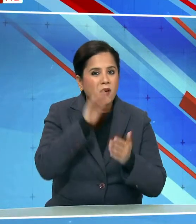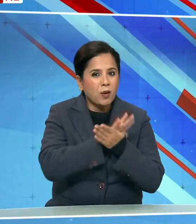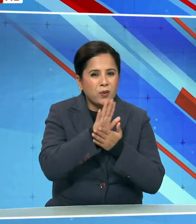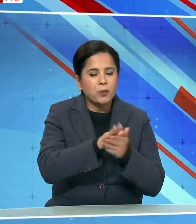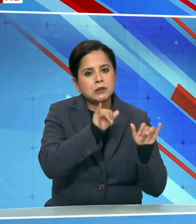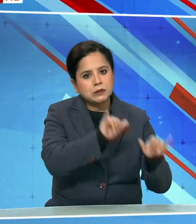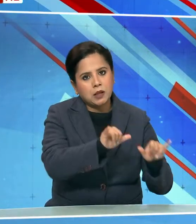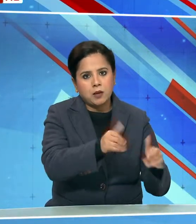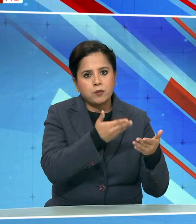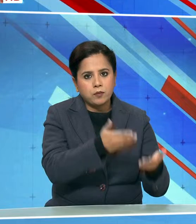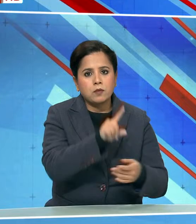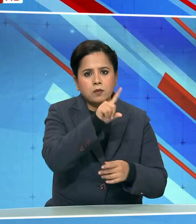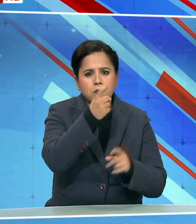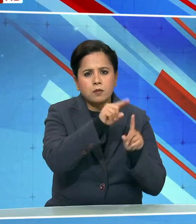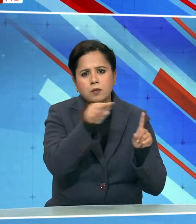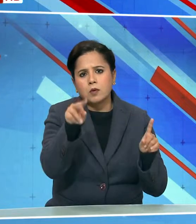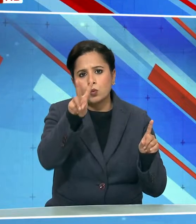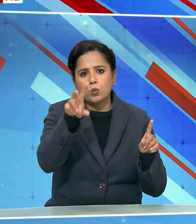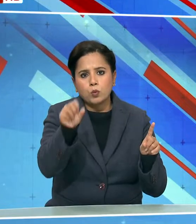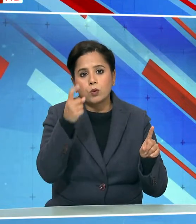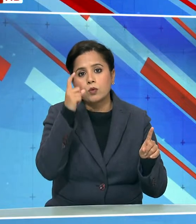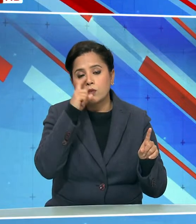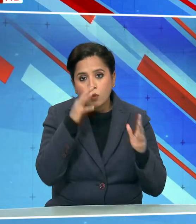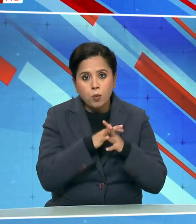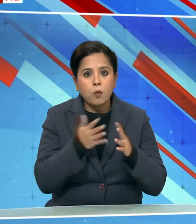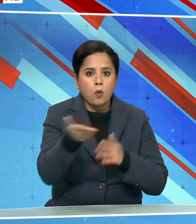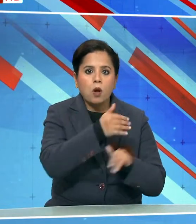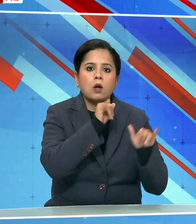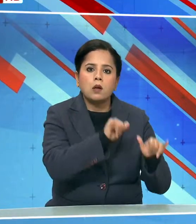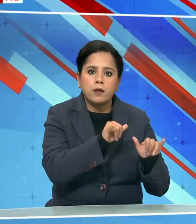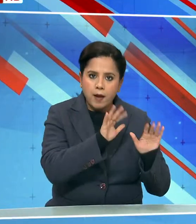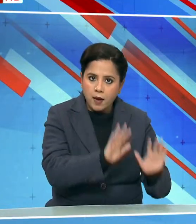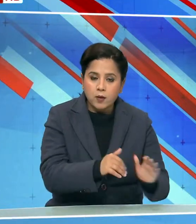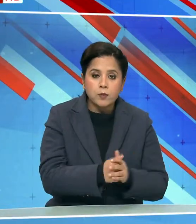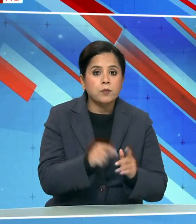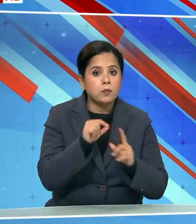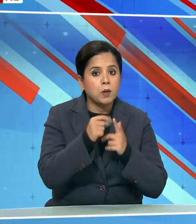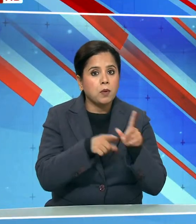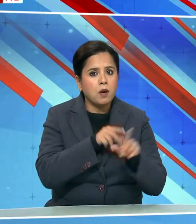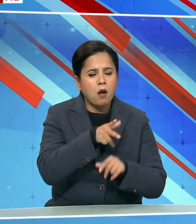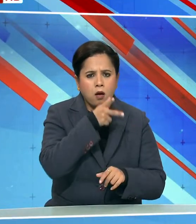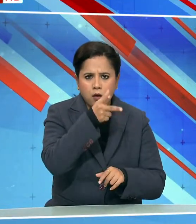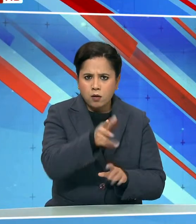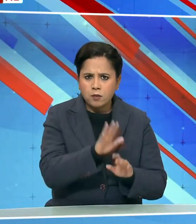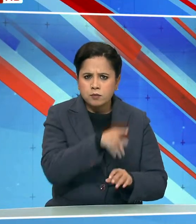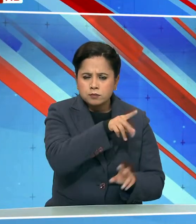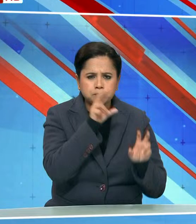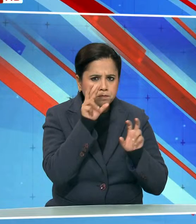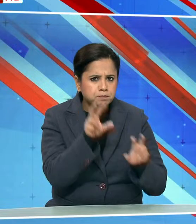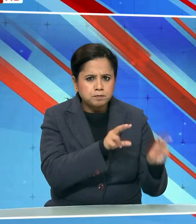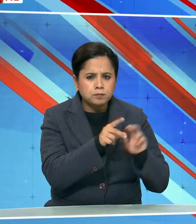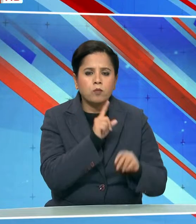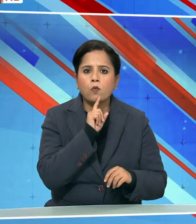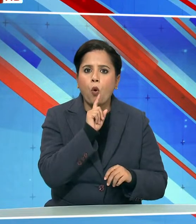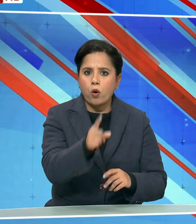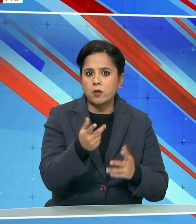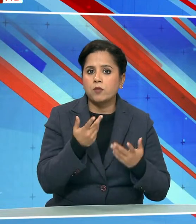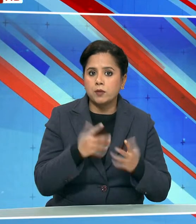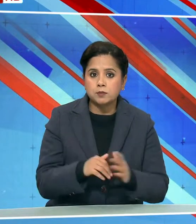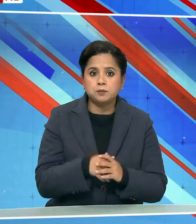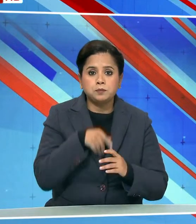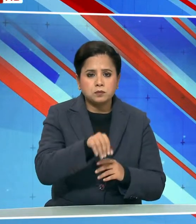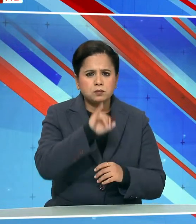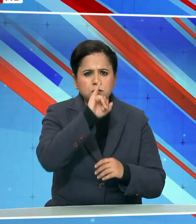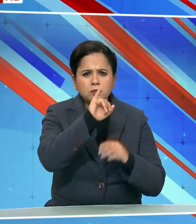रखा जाता था 17 से 29 साल तक की लड़किया यहां रखी गई थी प्रियंग कानोंगो ने अपने निरिक्शन के बार आदेश दिया था कि